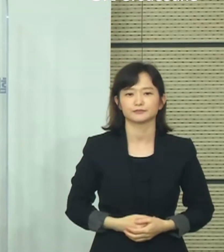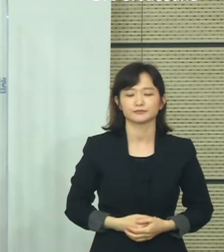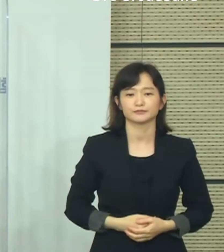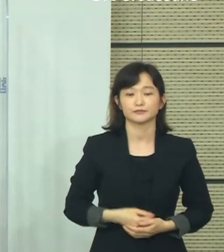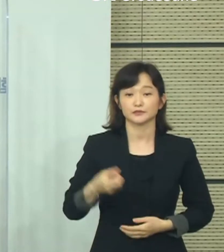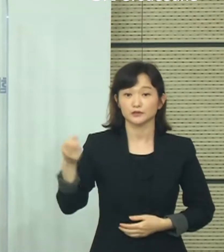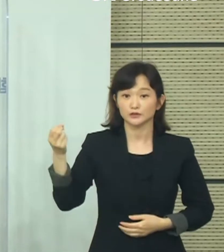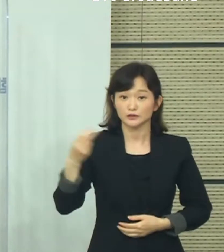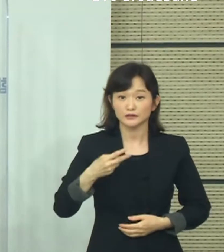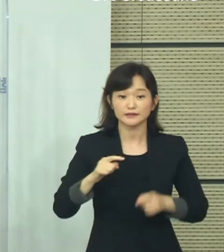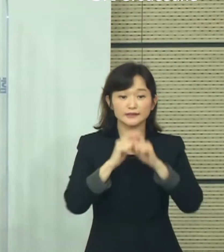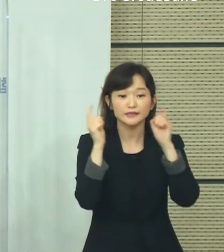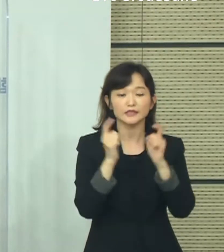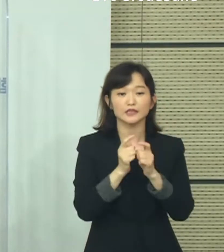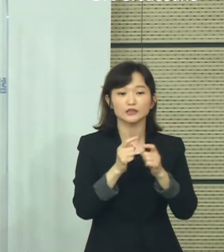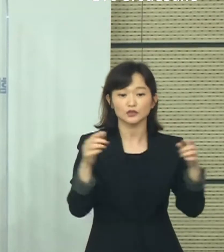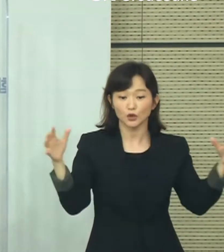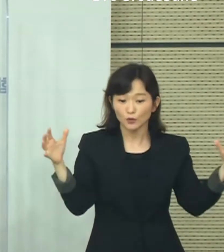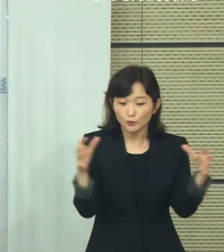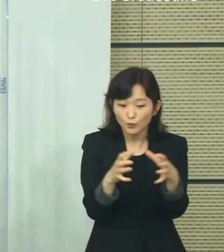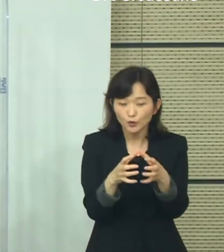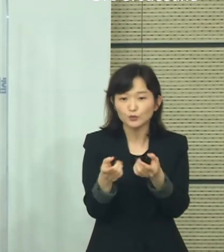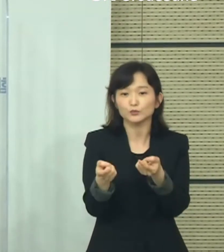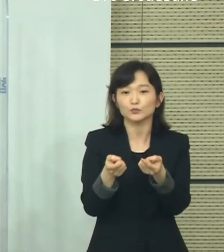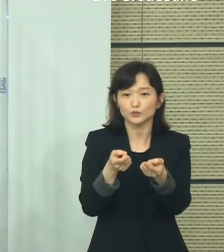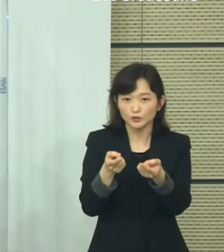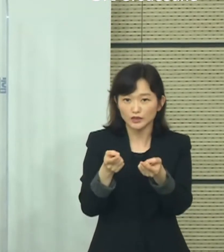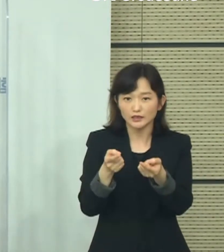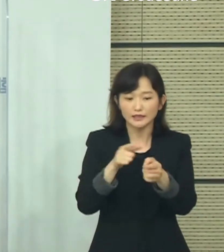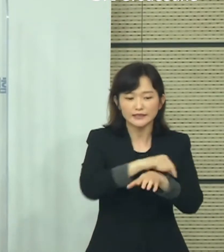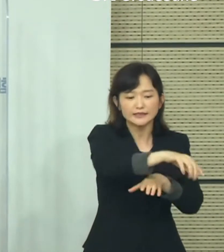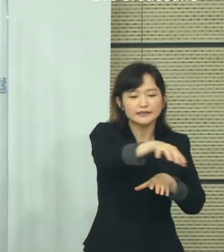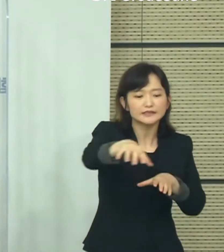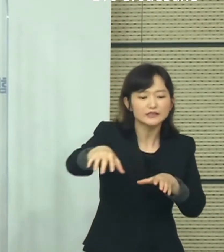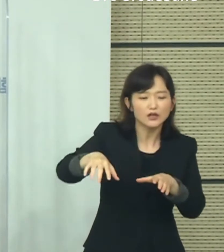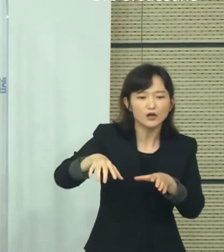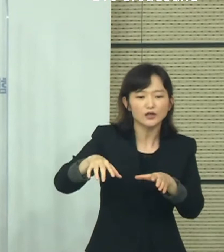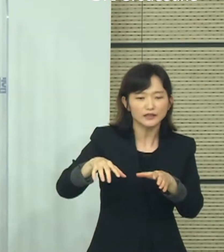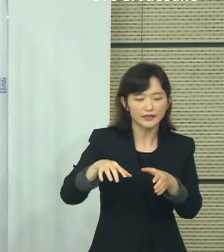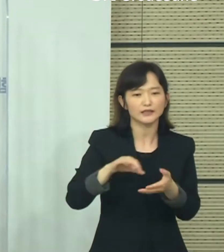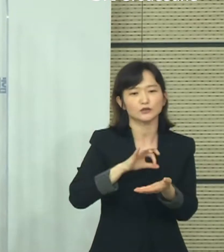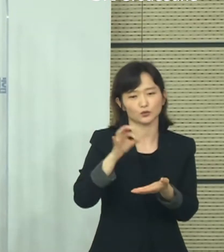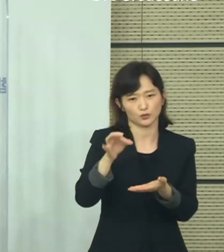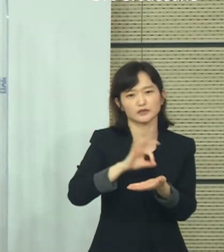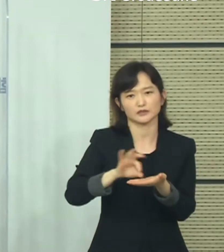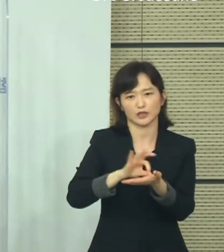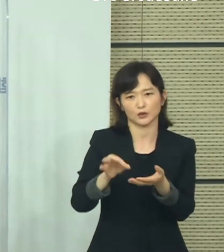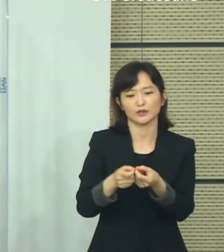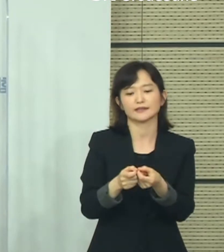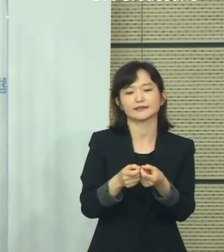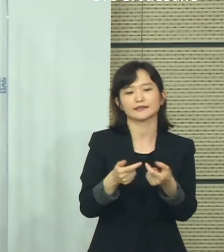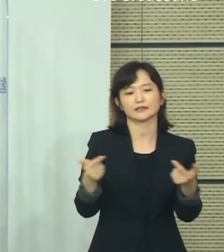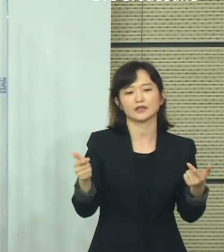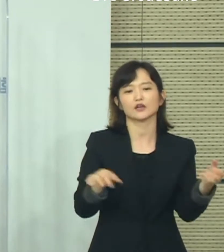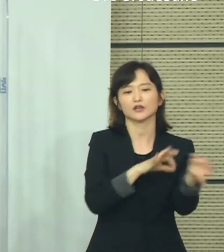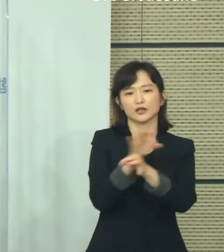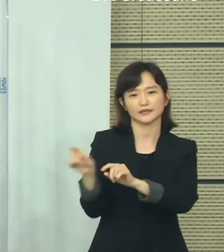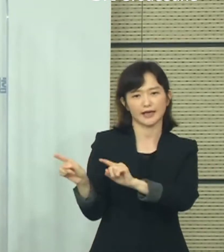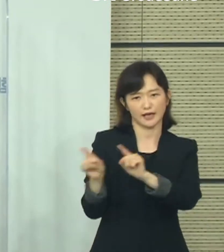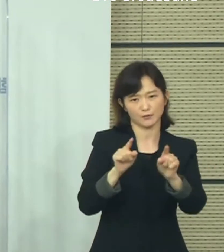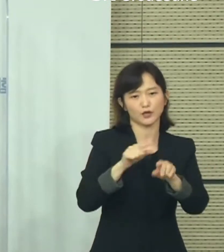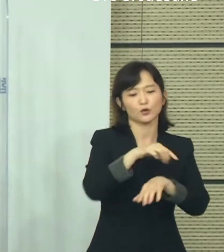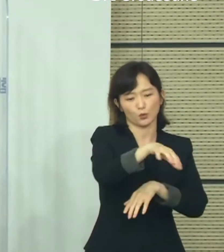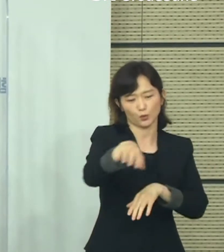또한 사적 모임 제한 완화 등으로 지역의 소비가 증가하고 경제적 활력이 돌아오는 효과도 있었습니다.